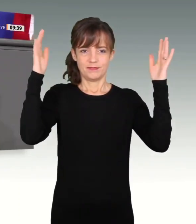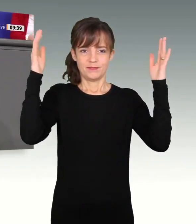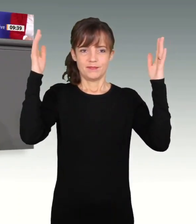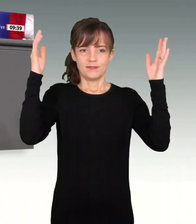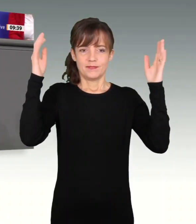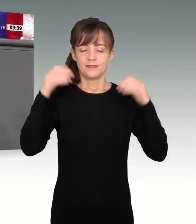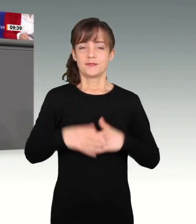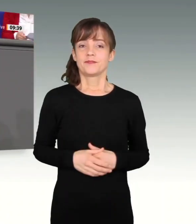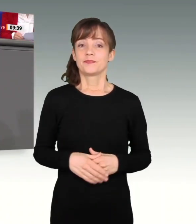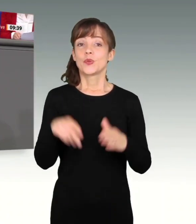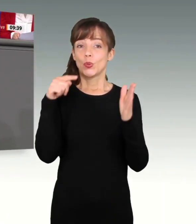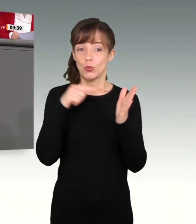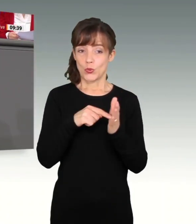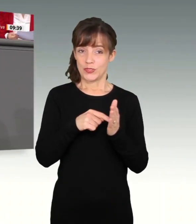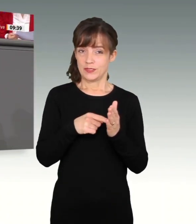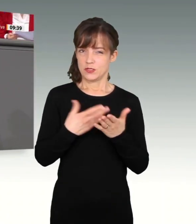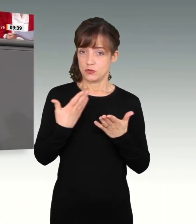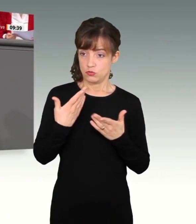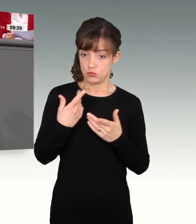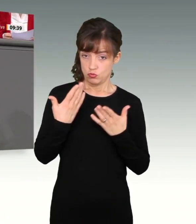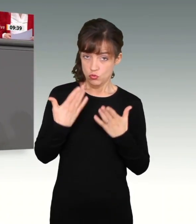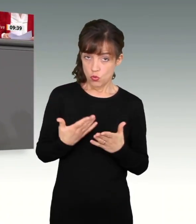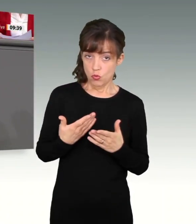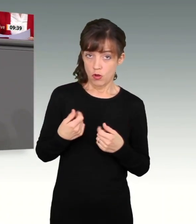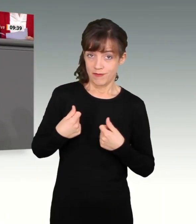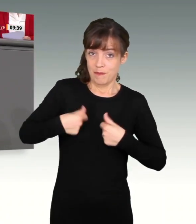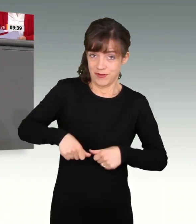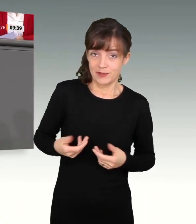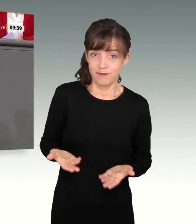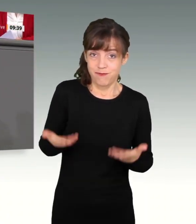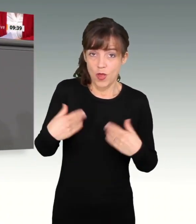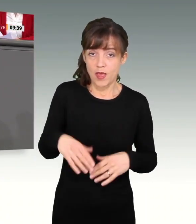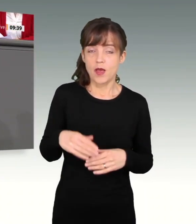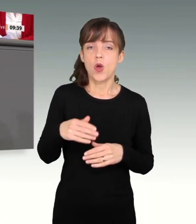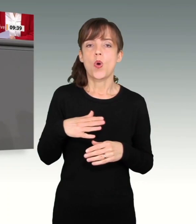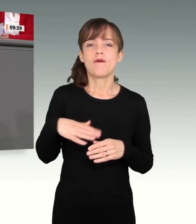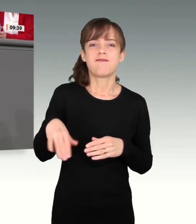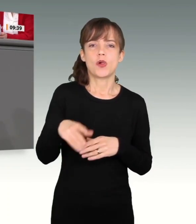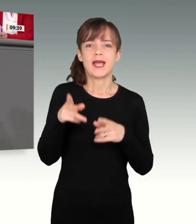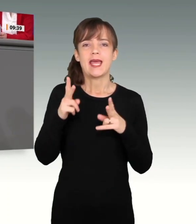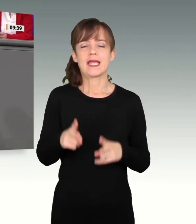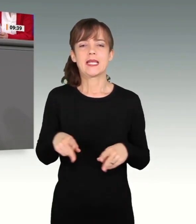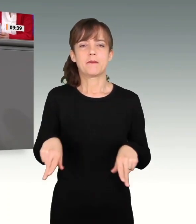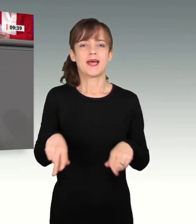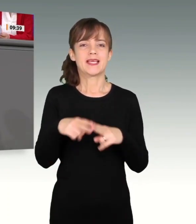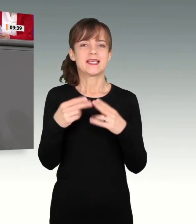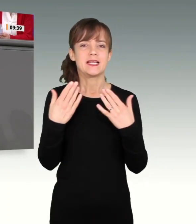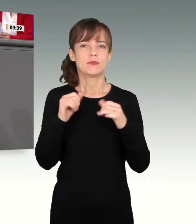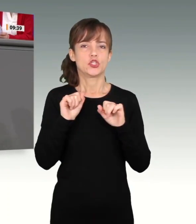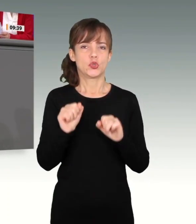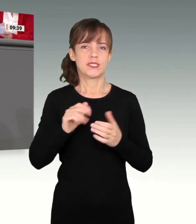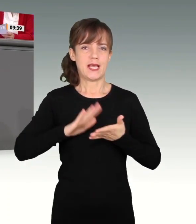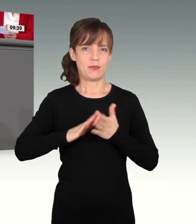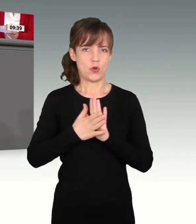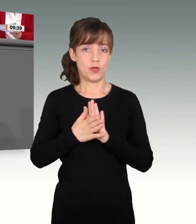Denn dazu verpflichtet uns auch das völkerrechtlich verbindliche Pariser Klimaschutzabkommen. Und dazu verpflichtet uns